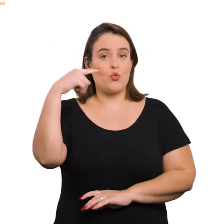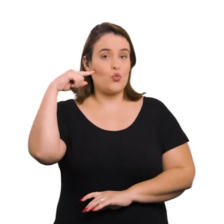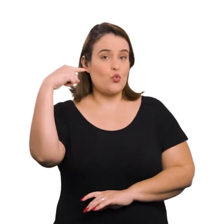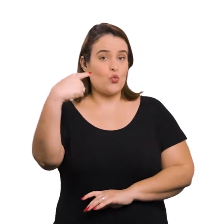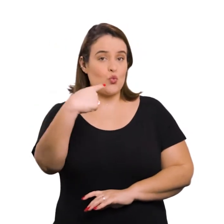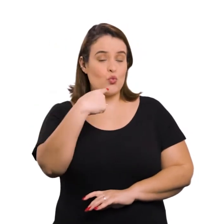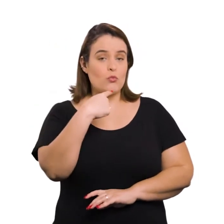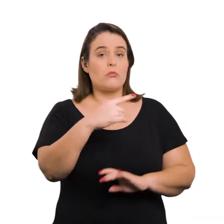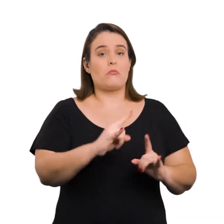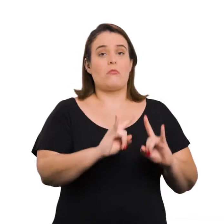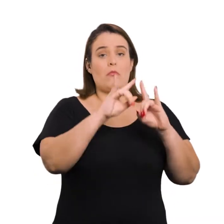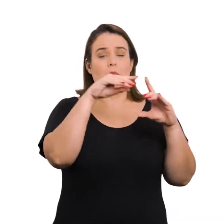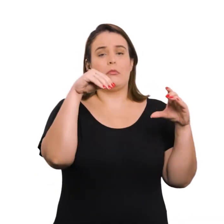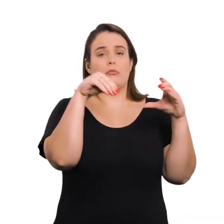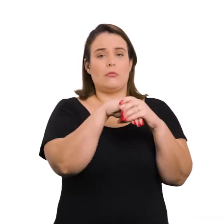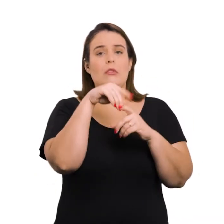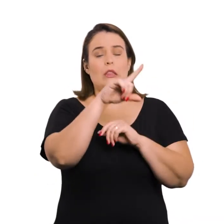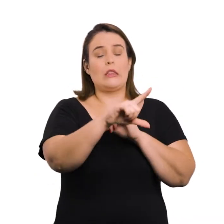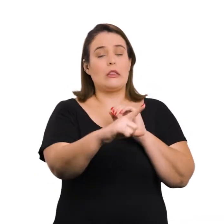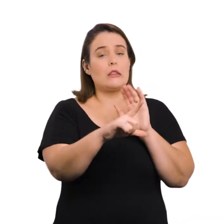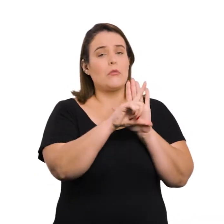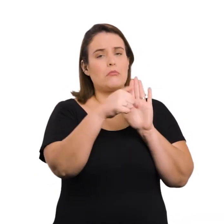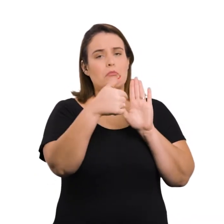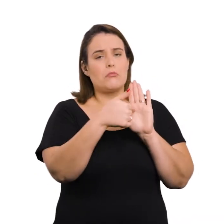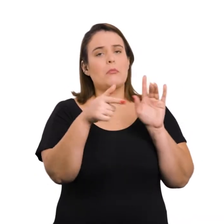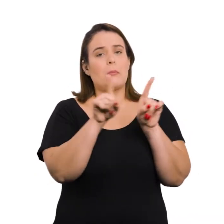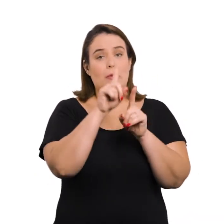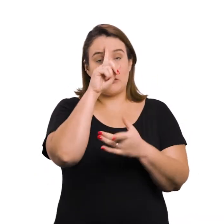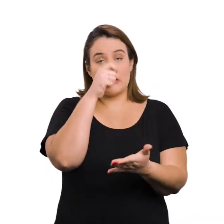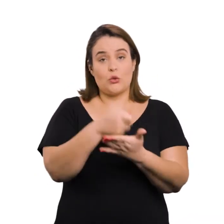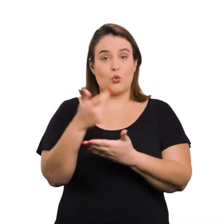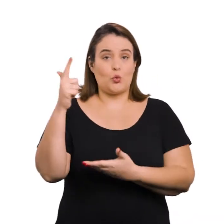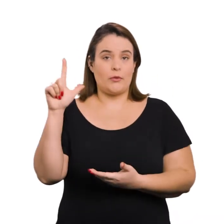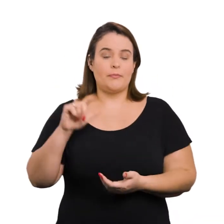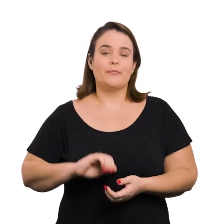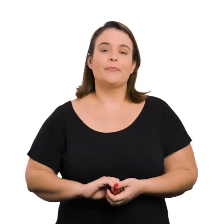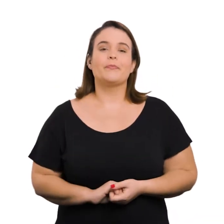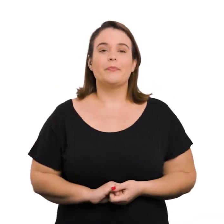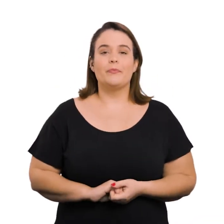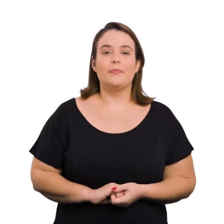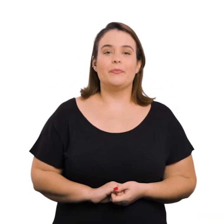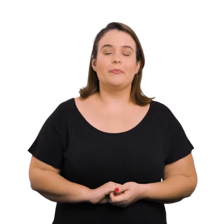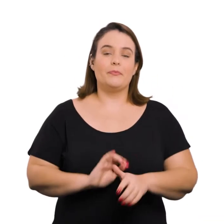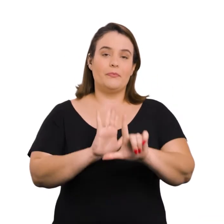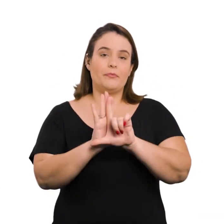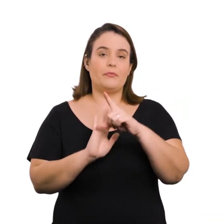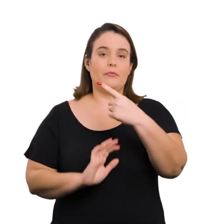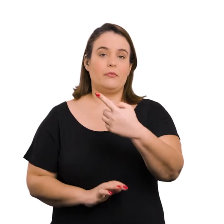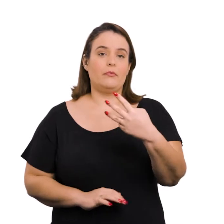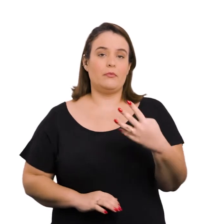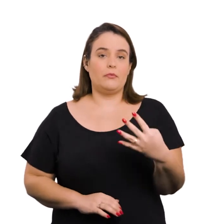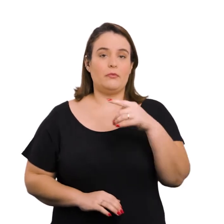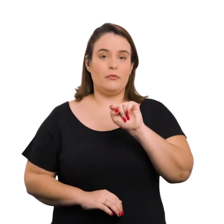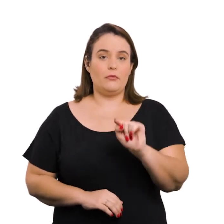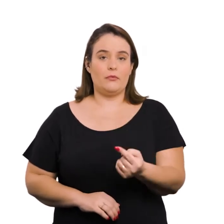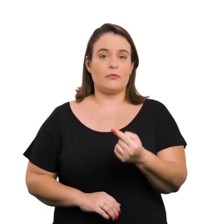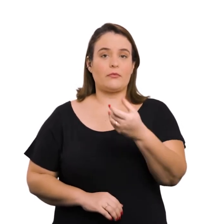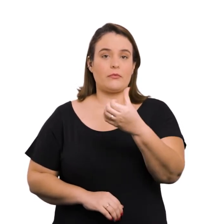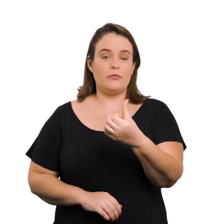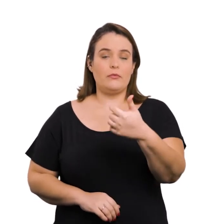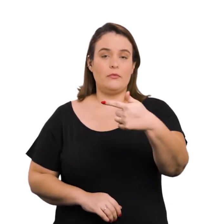e surdas, em edificações que especifica, além de definir outras providências. Lei nº 14